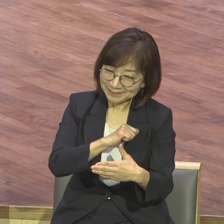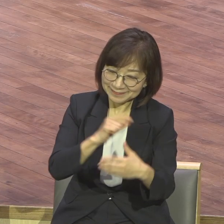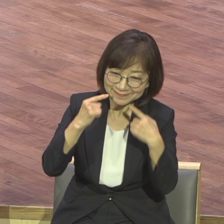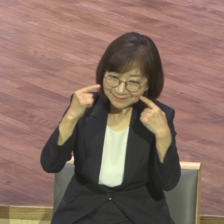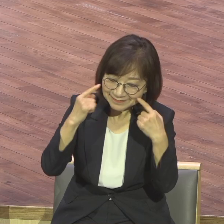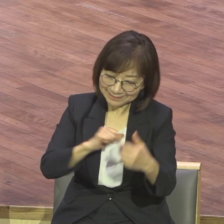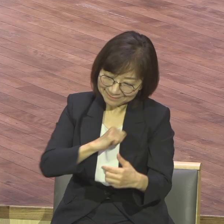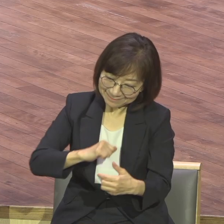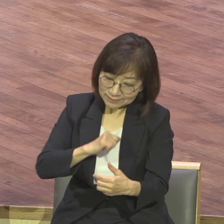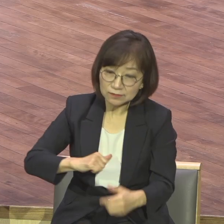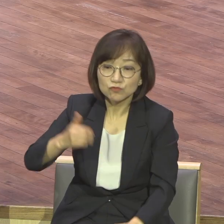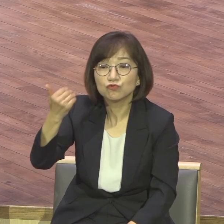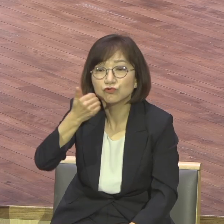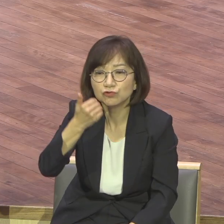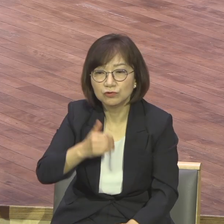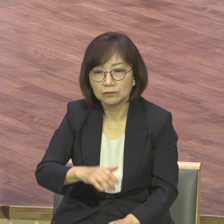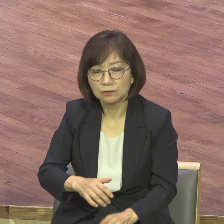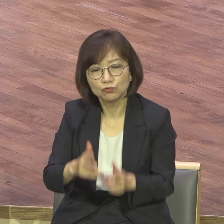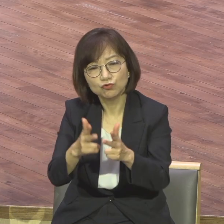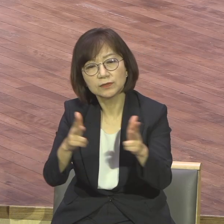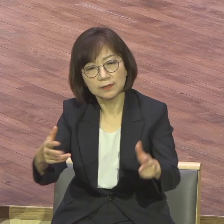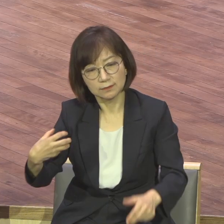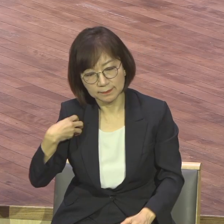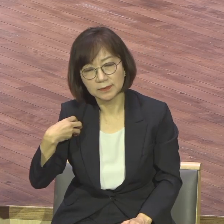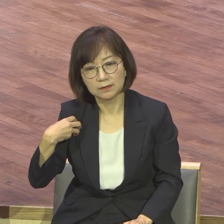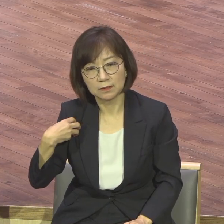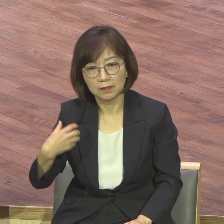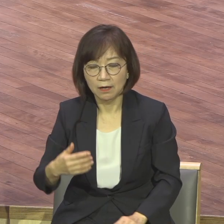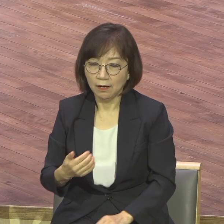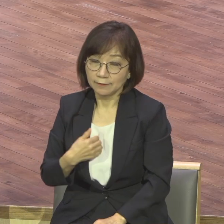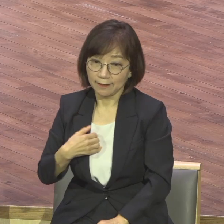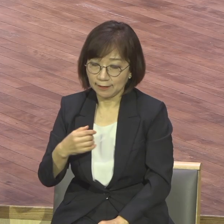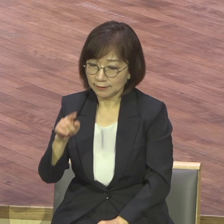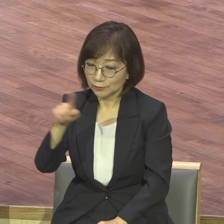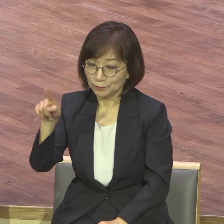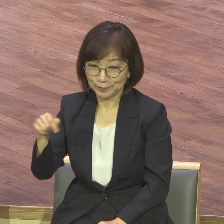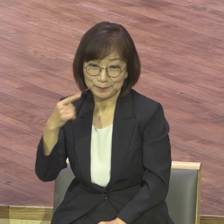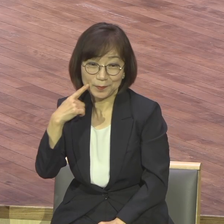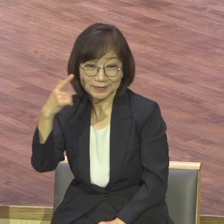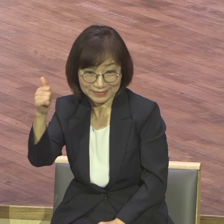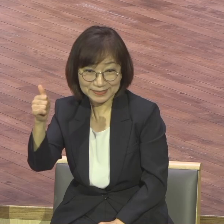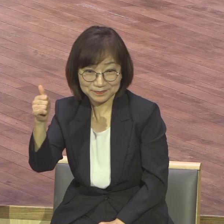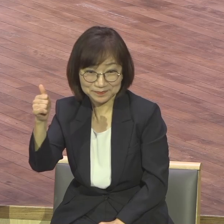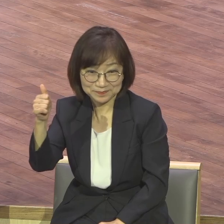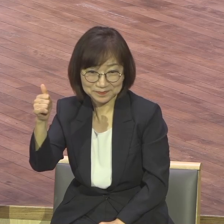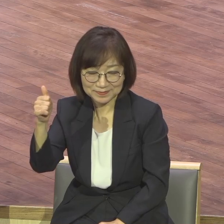단임 목사로서요 교회 부흥에 요즘 주차한 데 없으면 안 갑니다